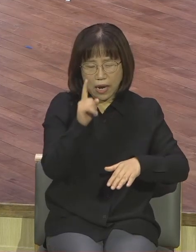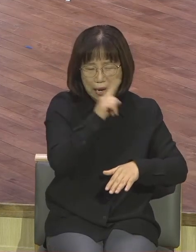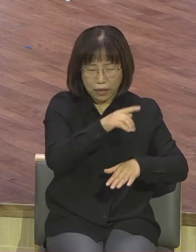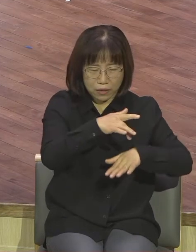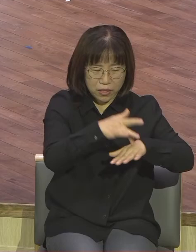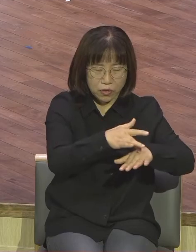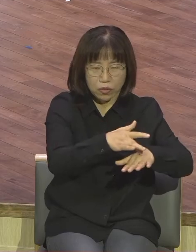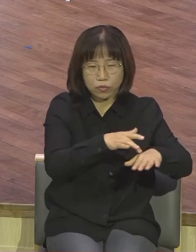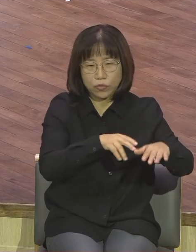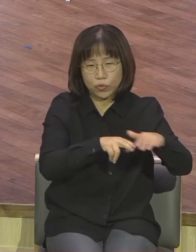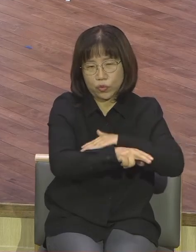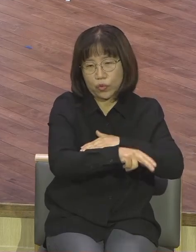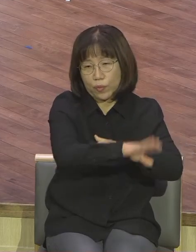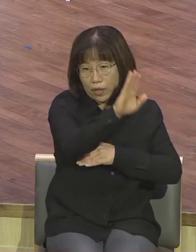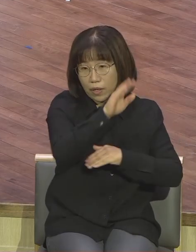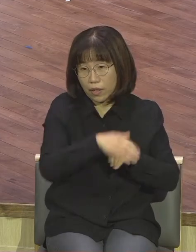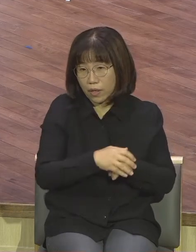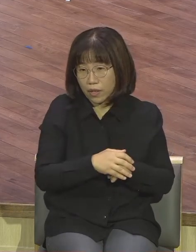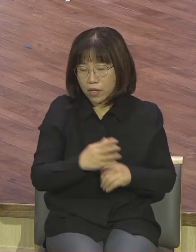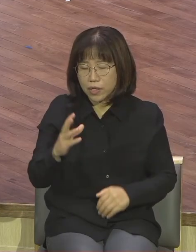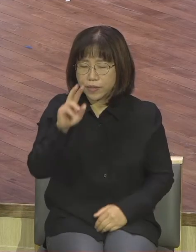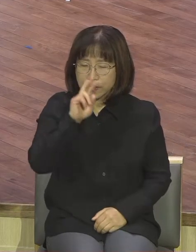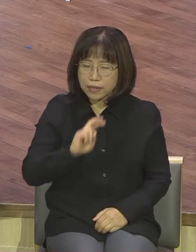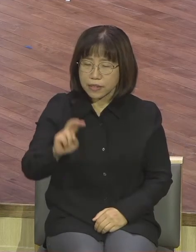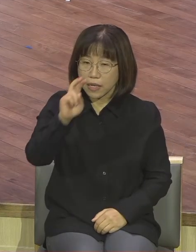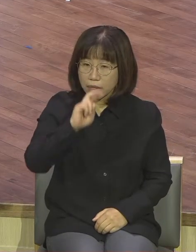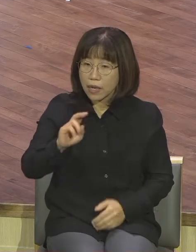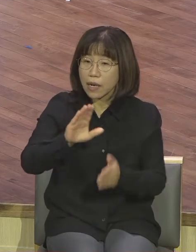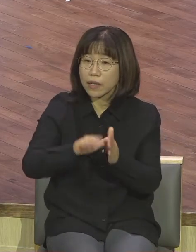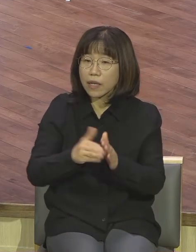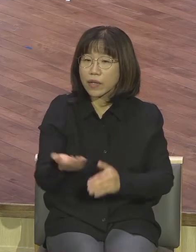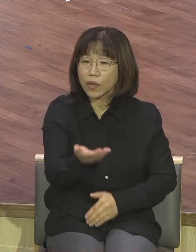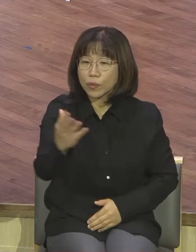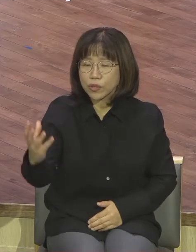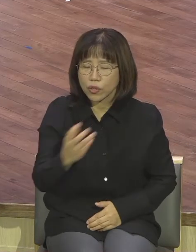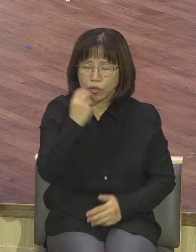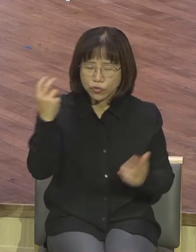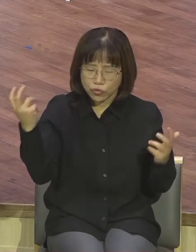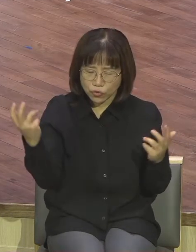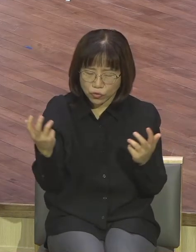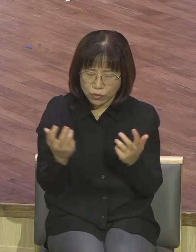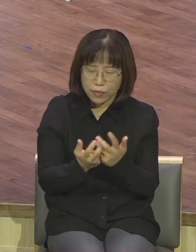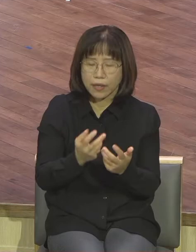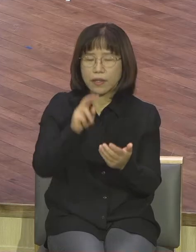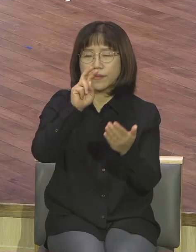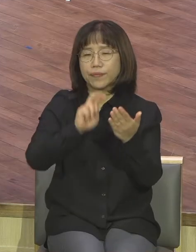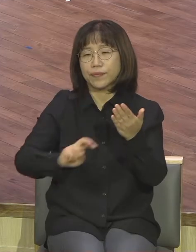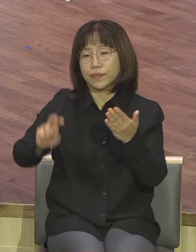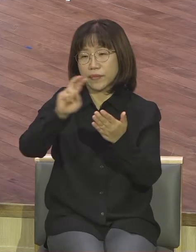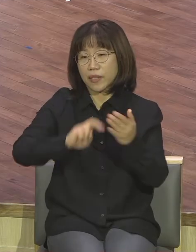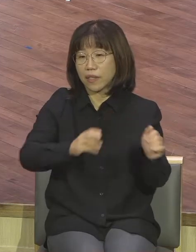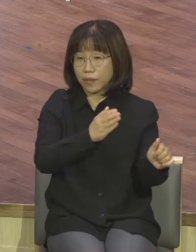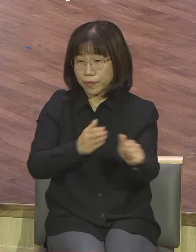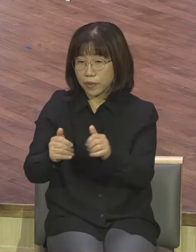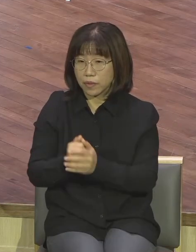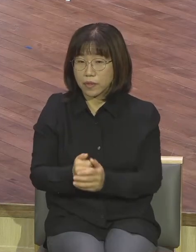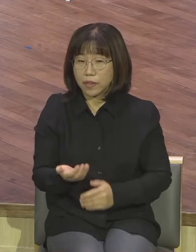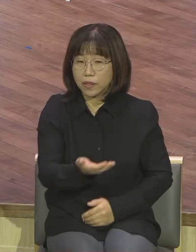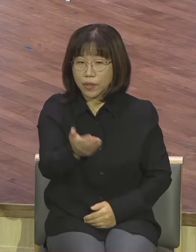성령 조금만 하시기 바랍니다 성령의 사람이 찬양할 때 악령이 떠나가 우리 영계 모든